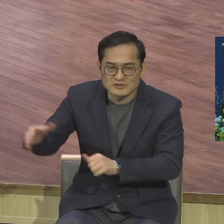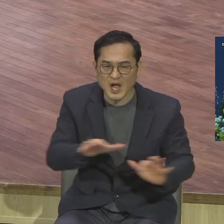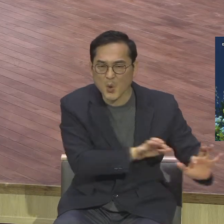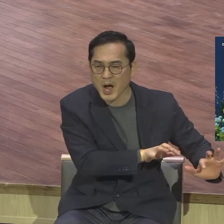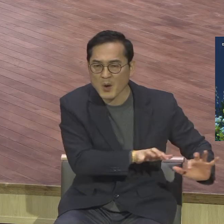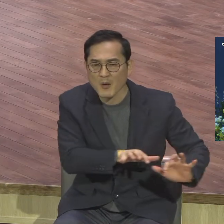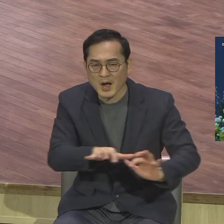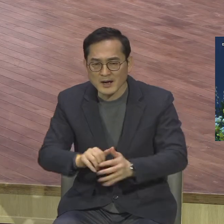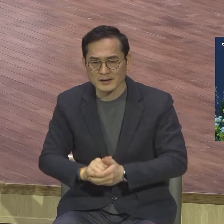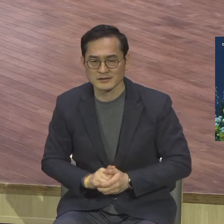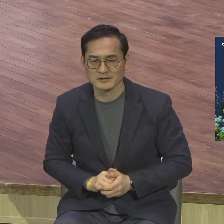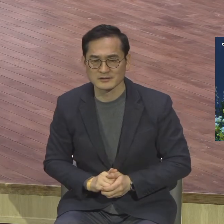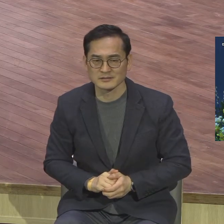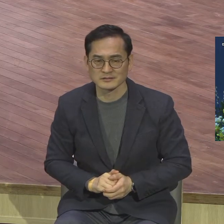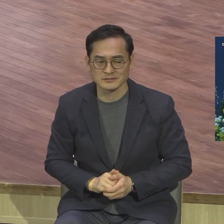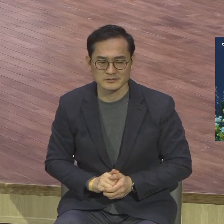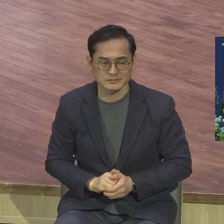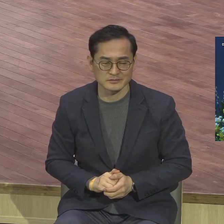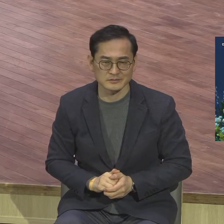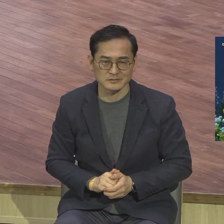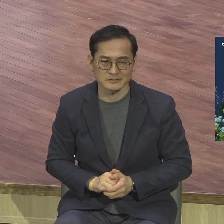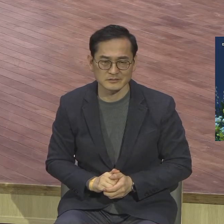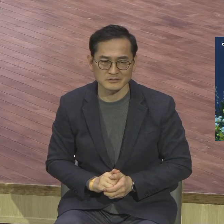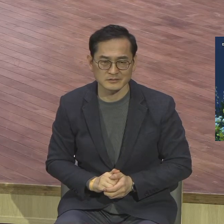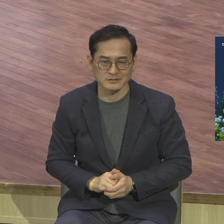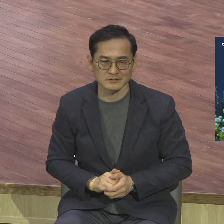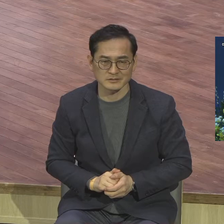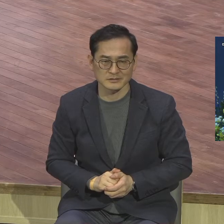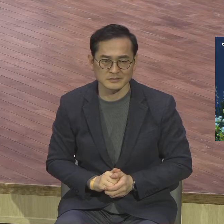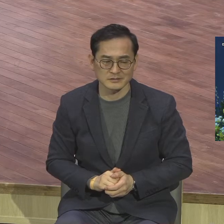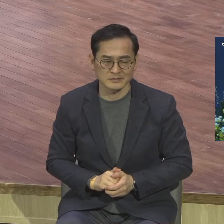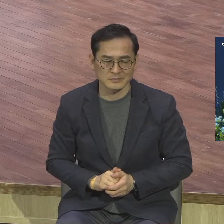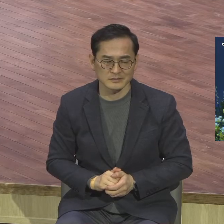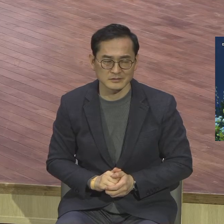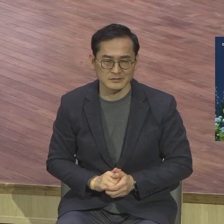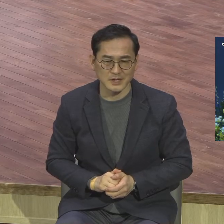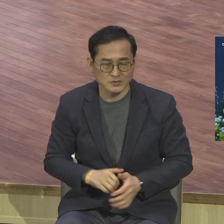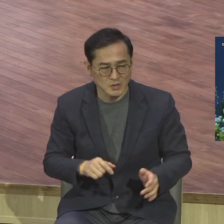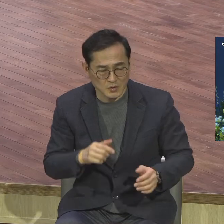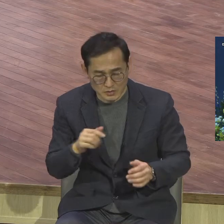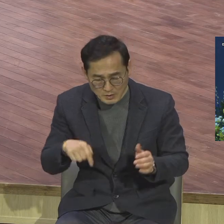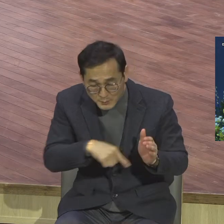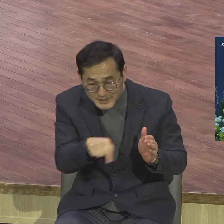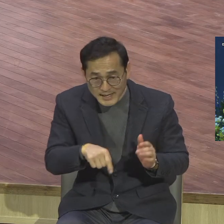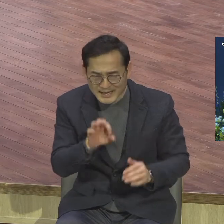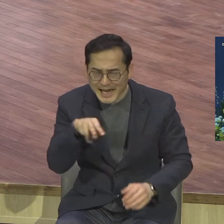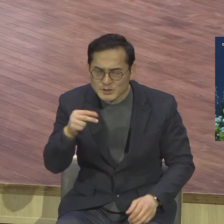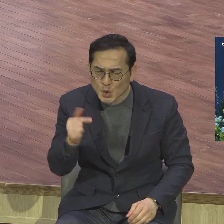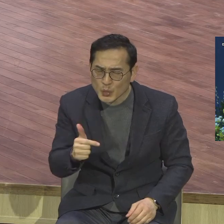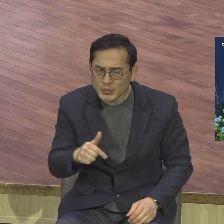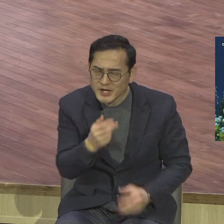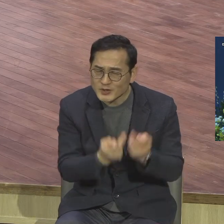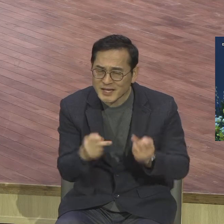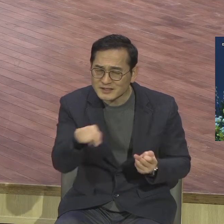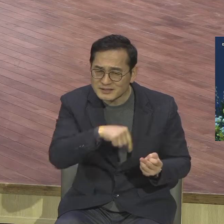야손이 그 형제들을 그걸 알고 바울 일행을 안전한 곳으로 대피를 치기는 상황 거기에서